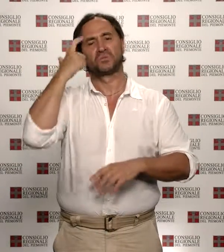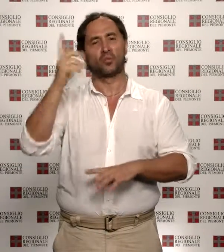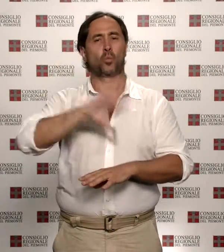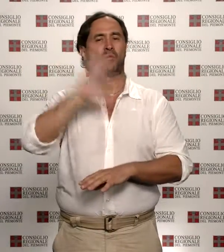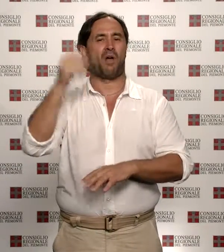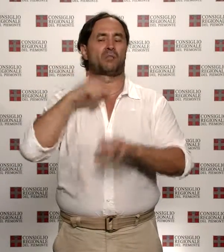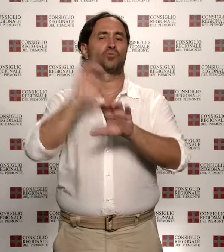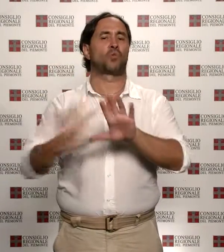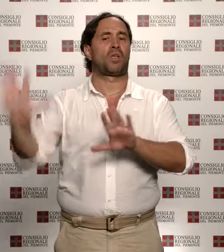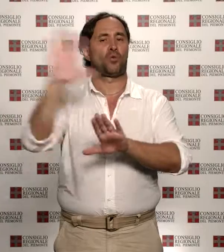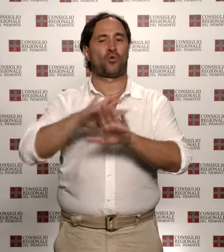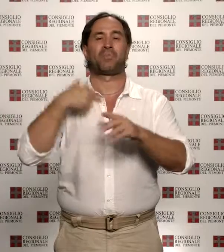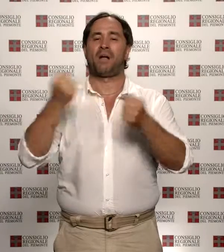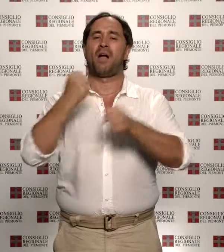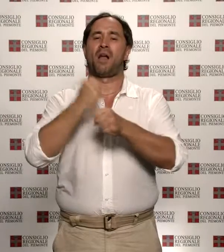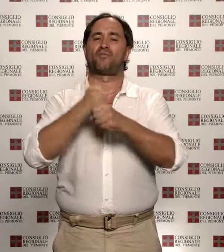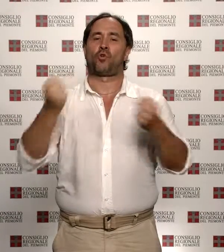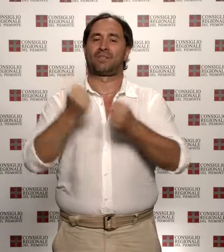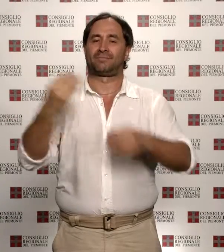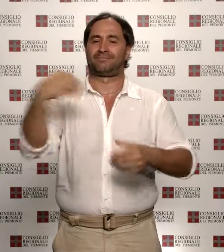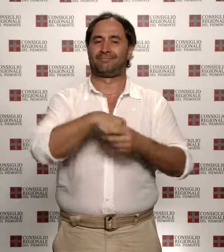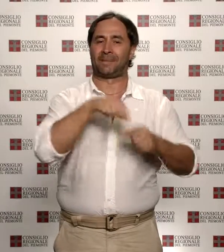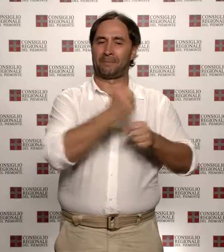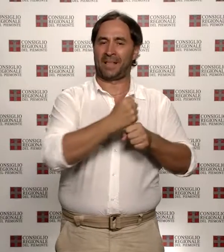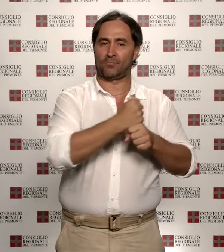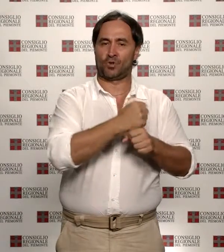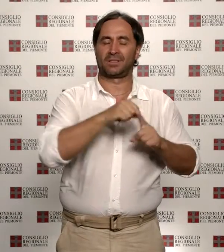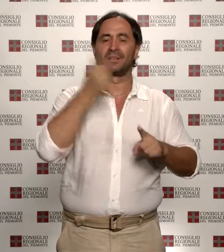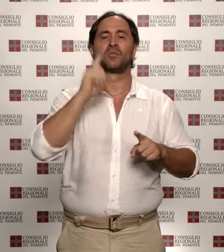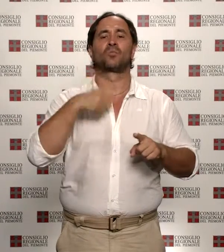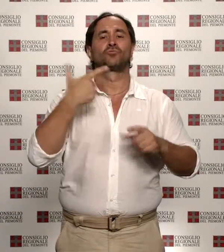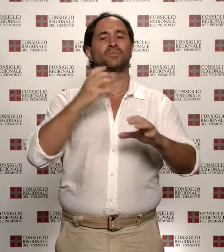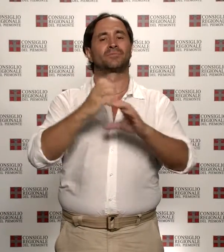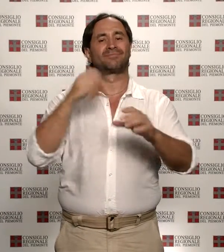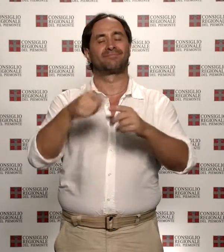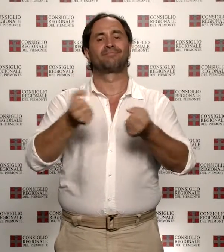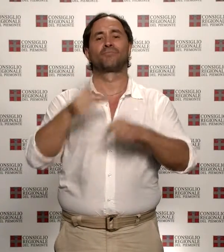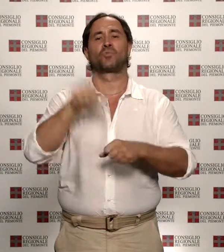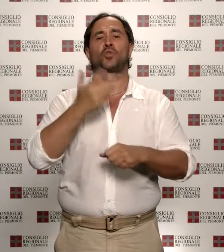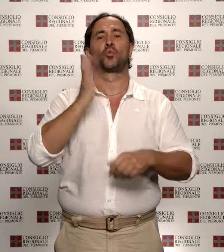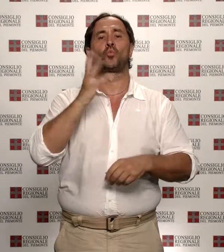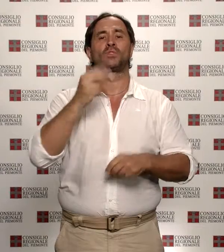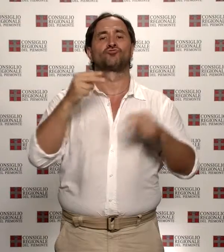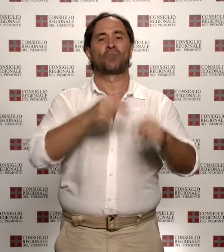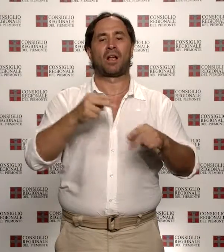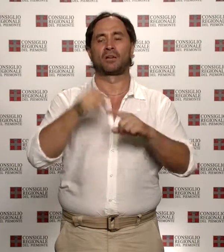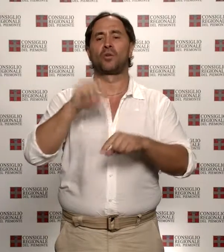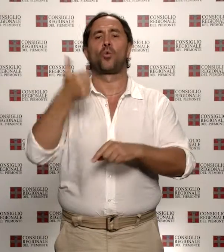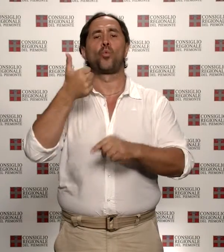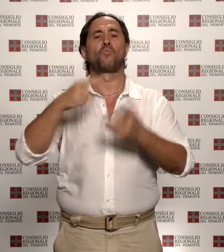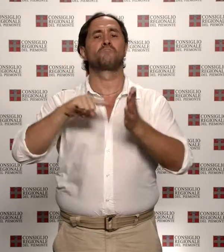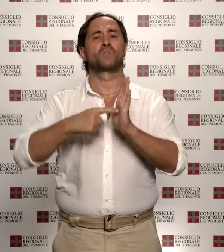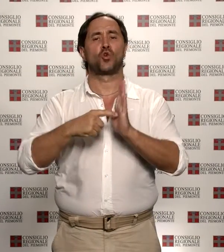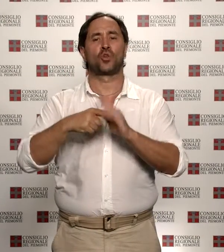ma con attività in Piemonte, rispettino il divieto di utilizzo di veicoli con più di 15 anni e un milione di chilometri percorsi.